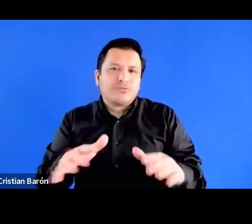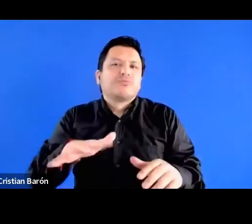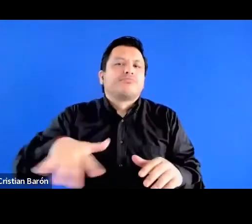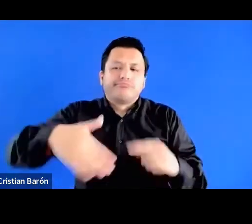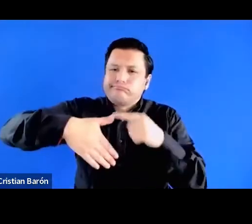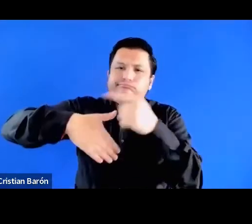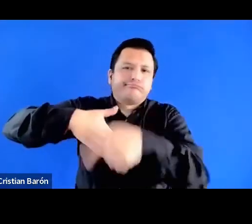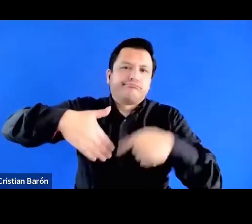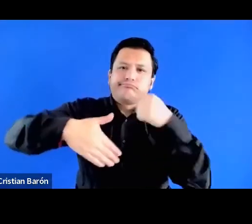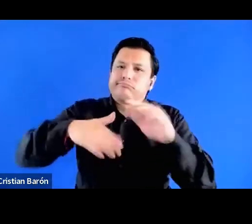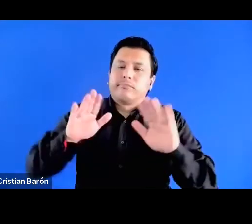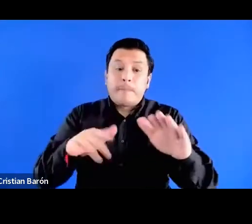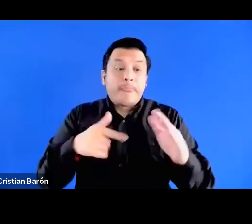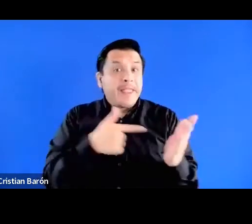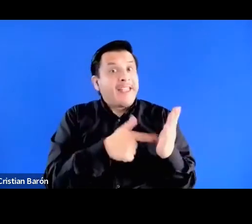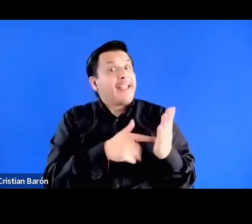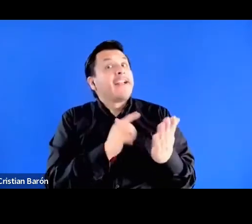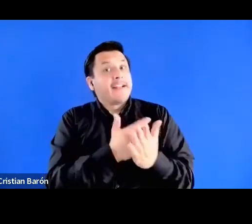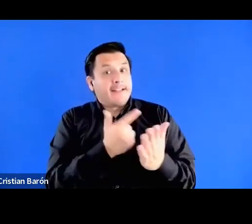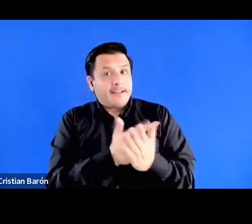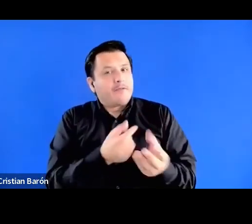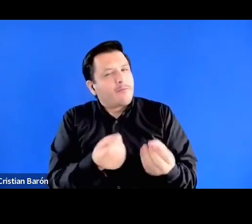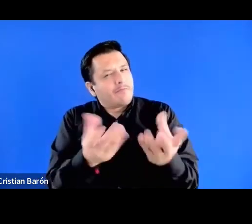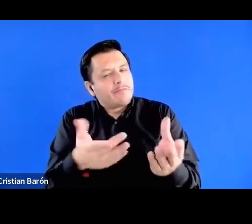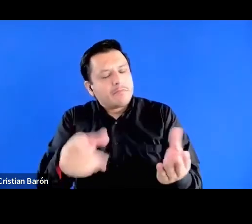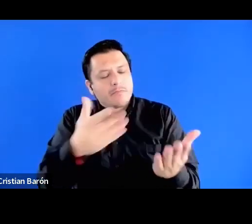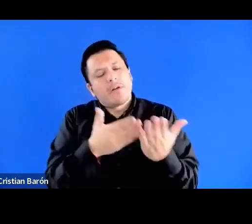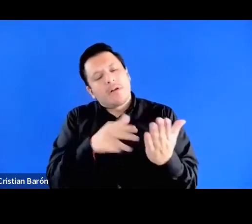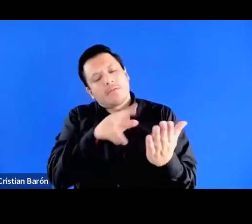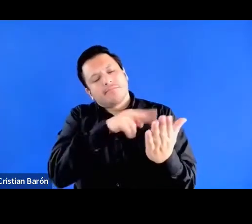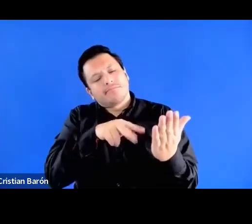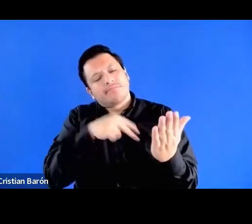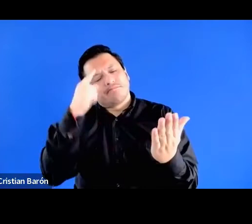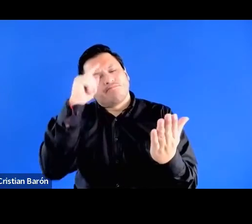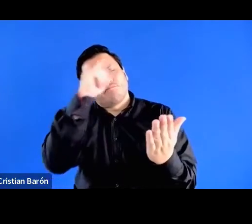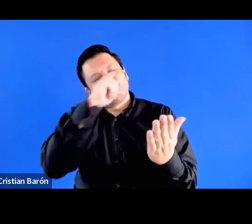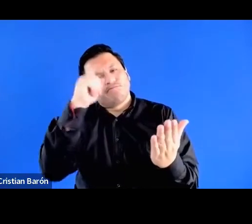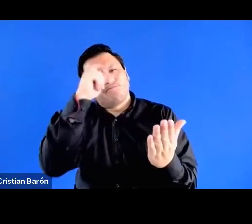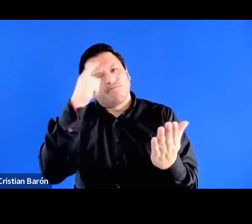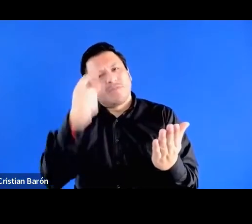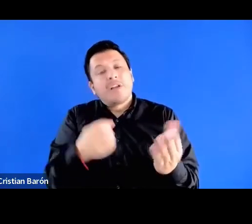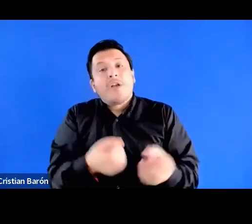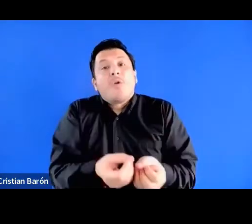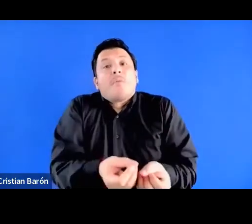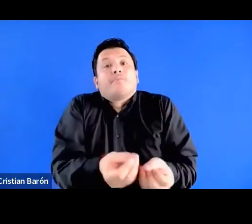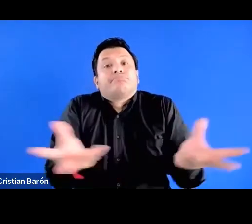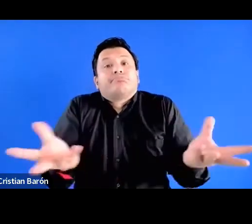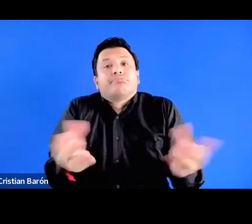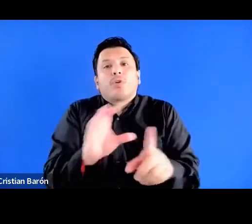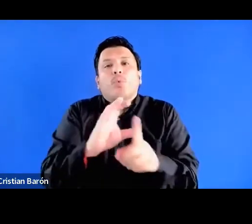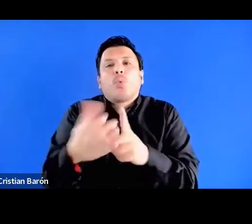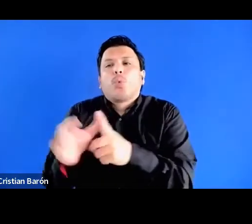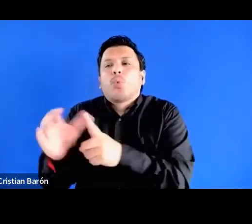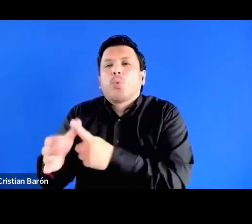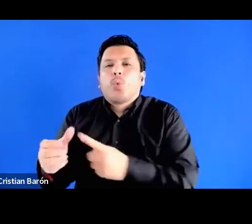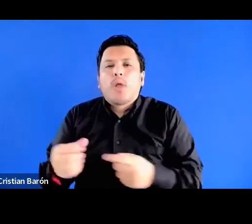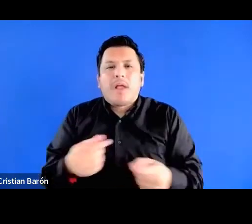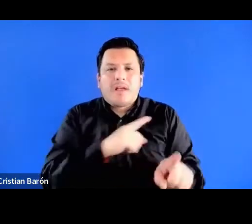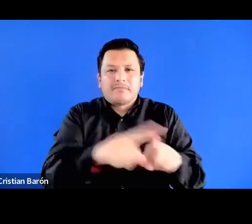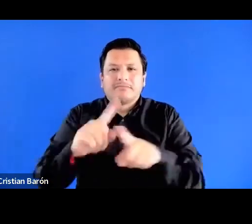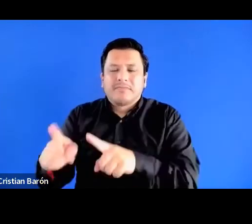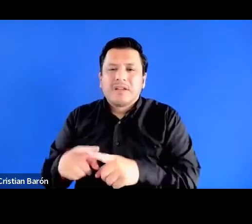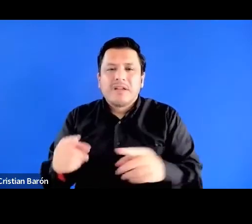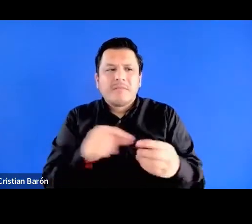Este libro invita igualmente a repensar el significado del multiculturalismo hoy, su vínculo con la noción de democracia,